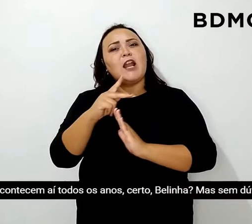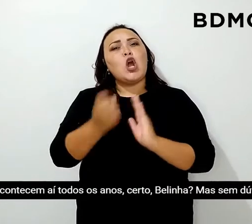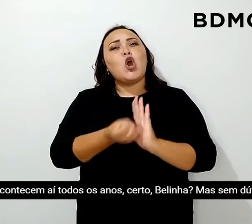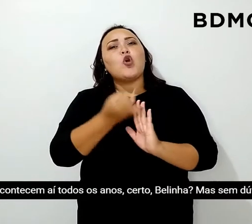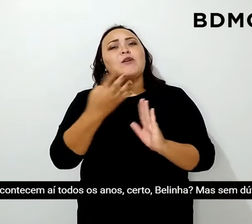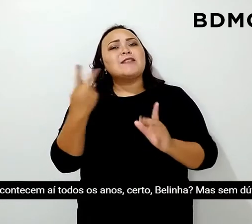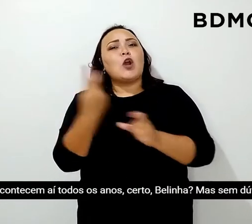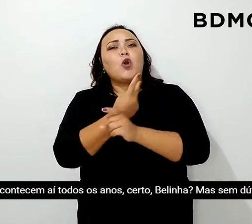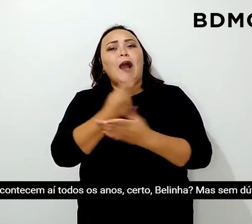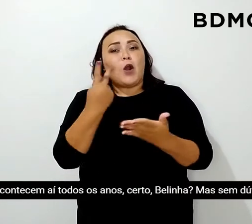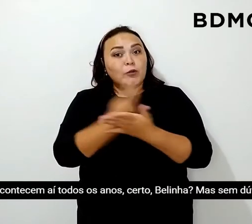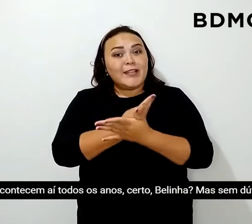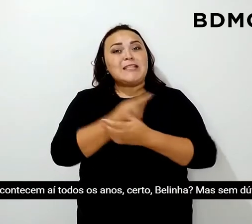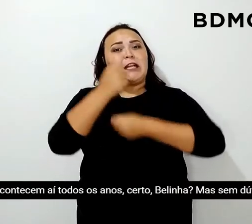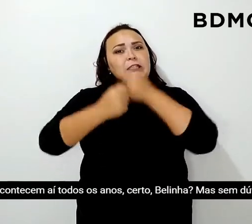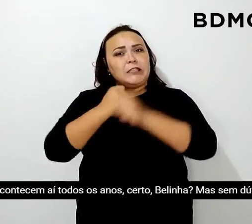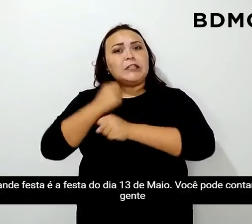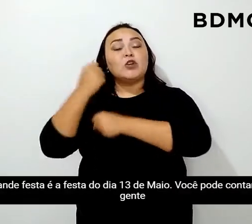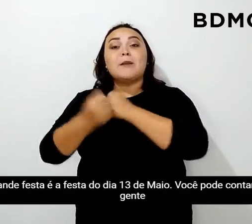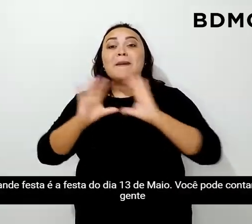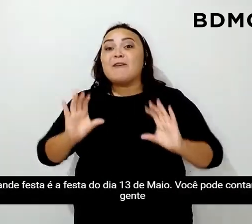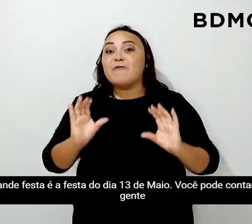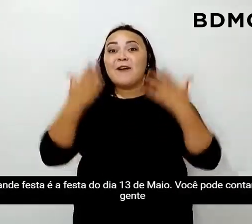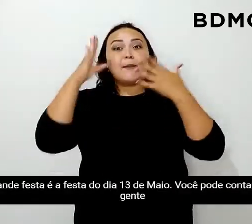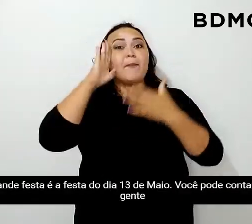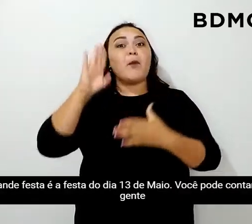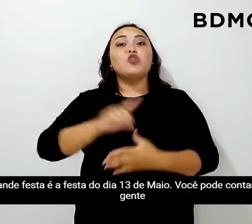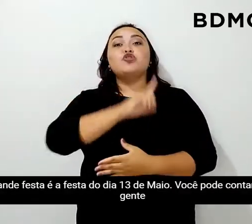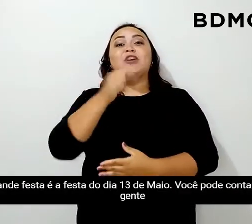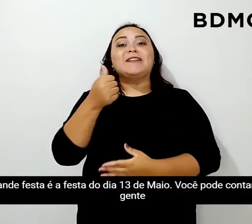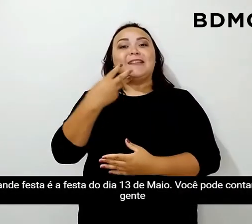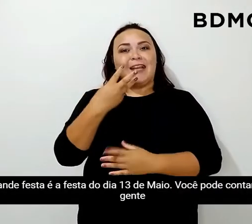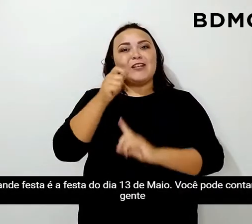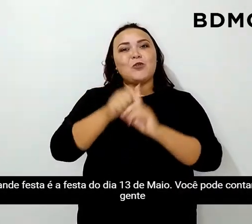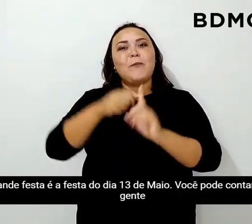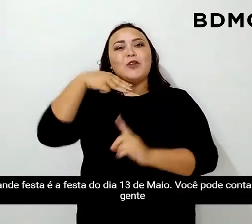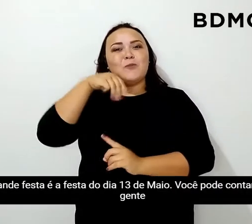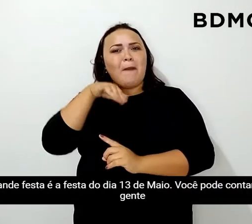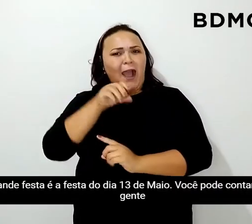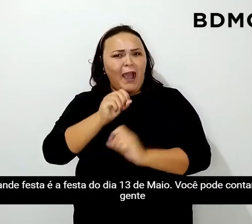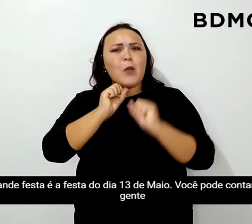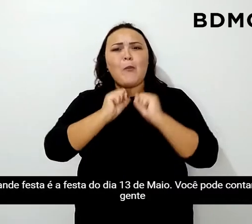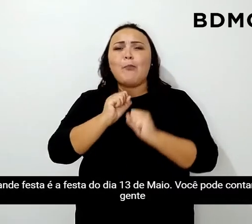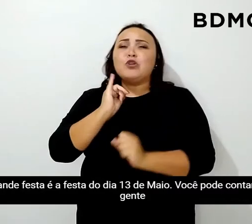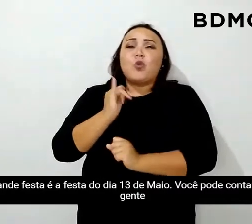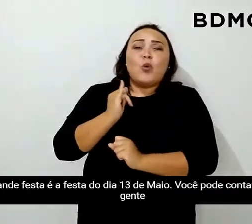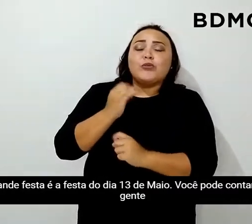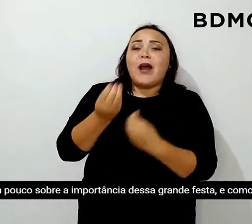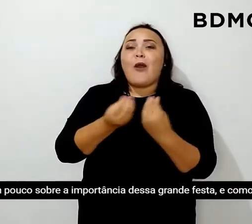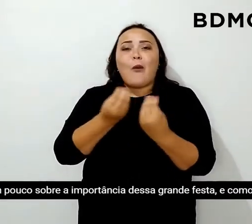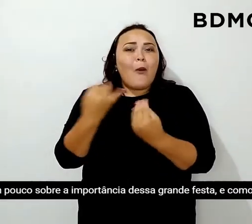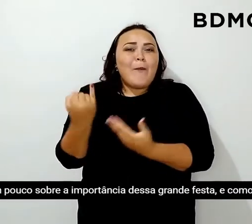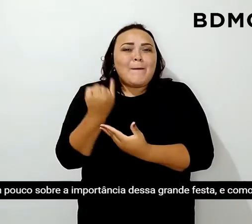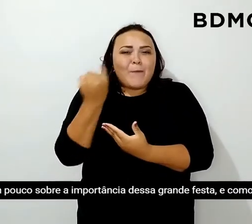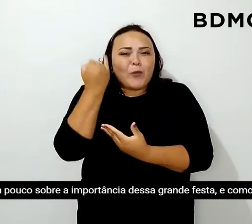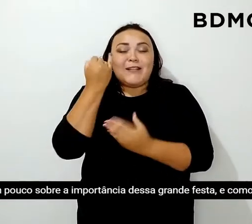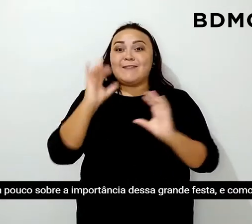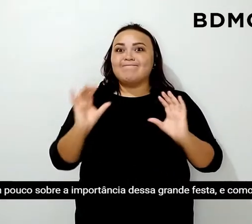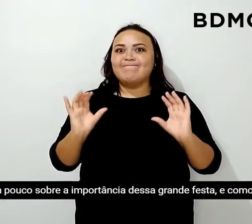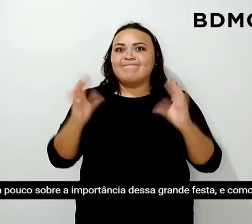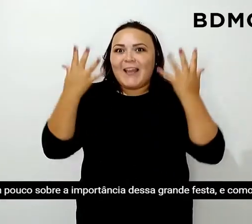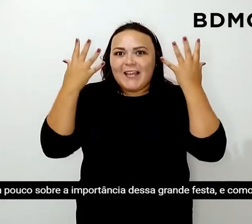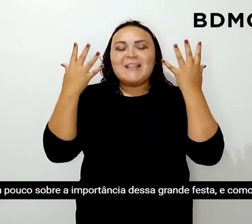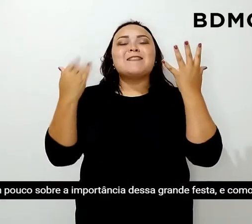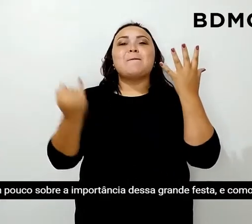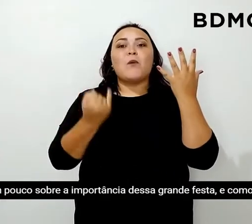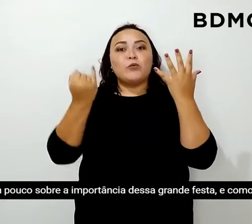os anos, certo, Belinha? Mas, sem dúvida, a grande festa é a festa do dia 13 de maio. Você pode contar pra gente um pouco sobre a importância